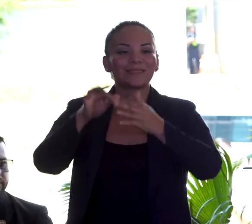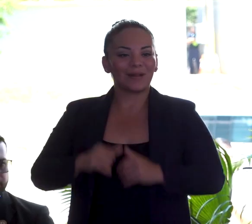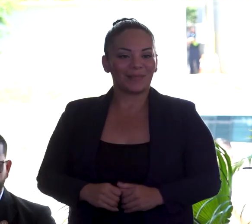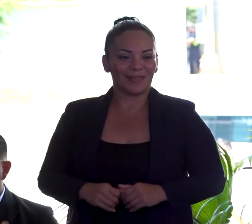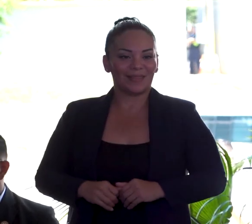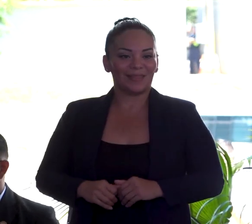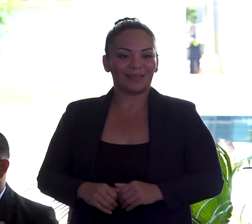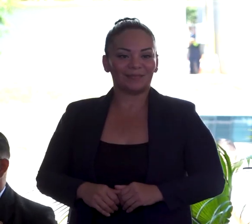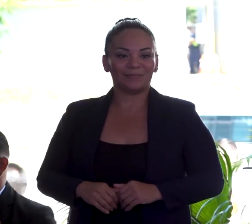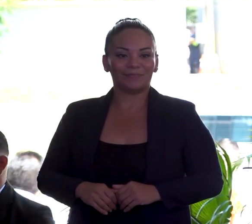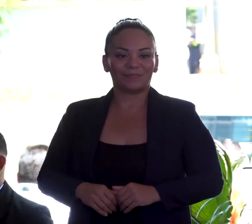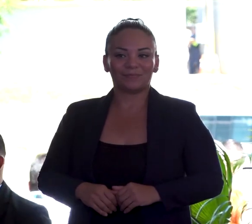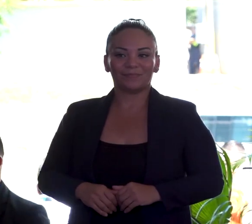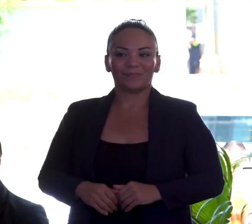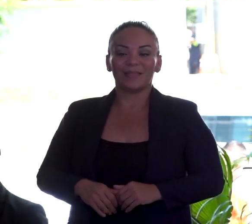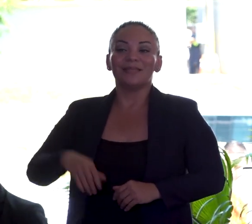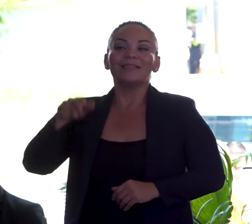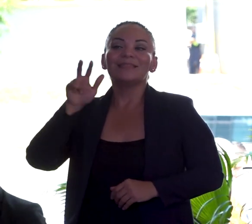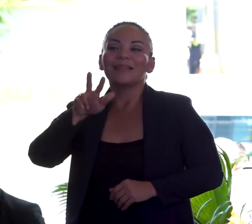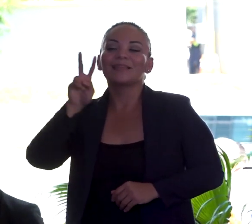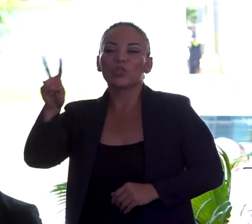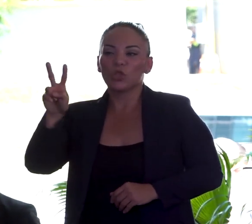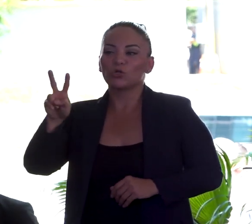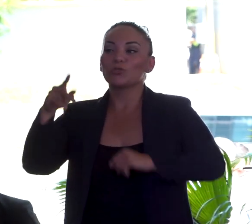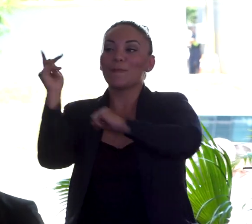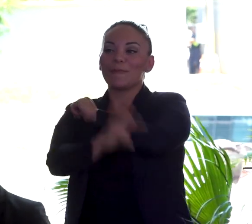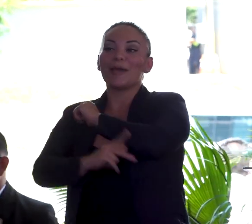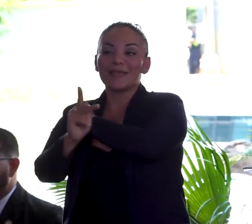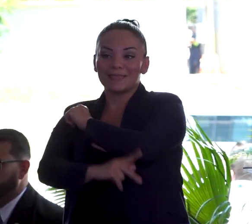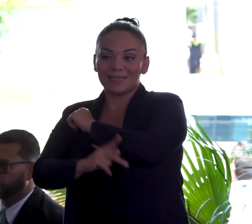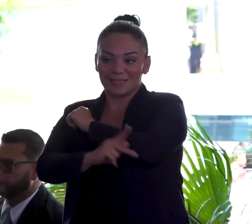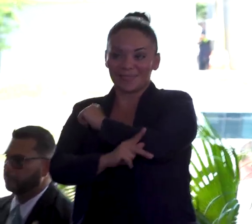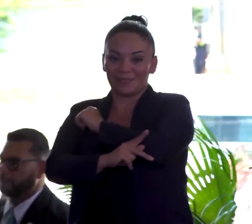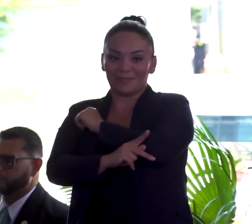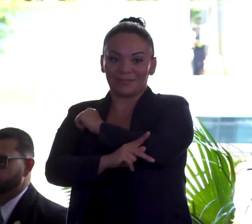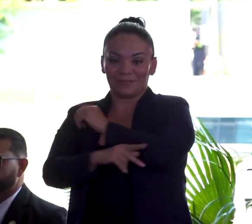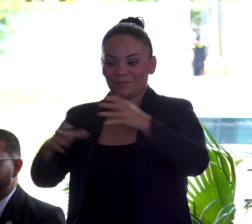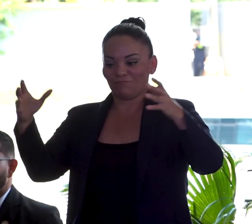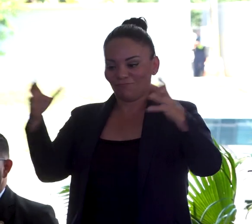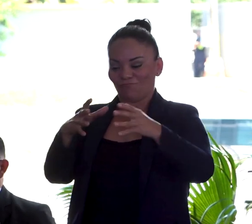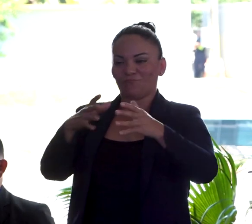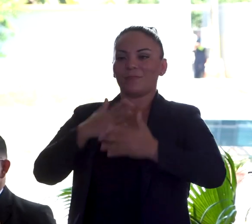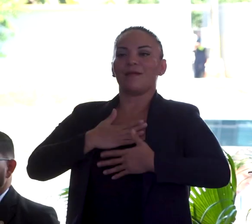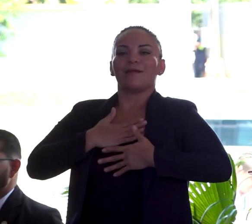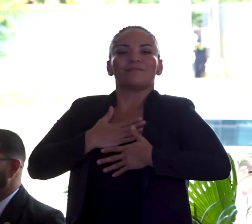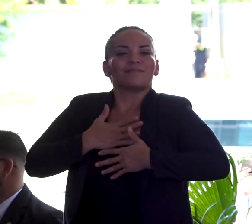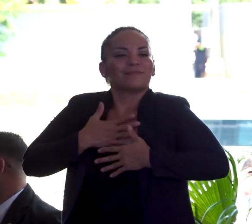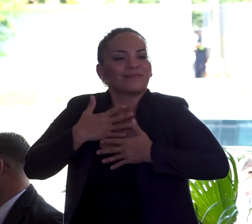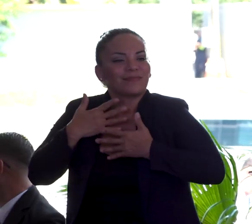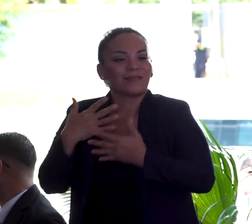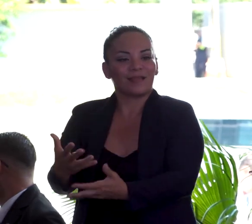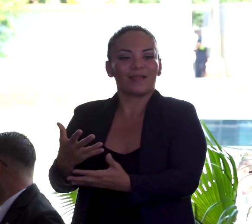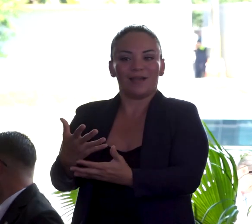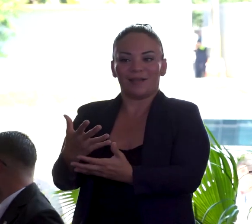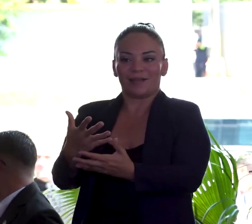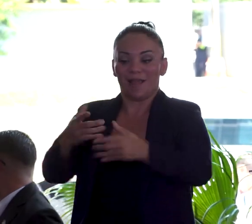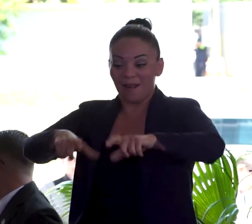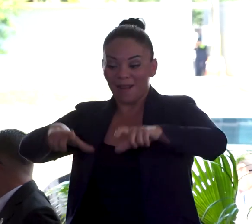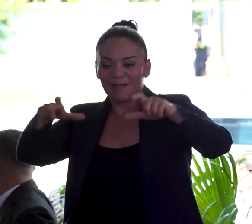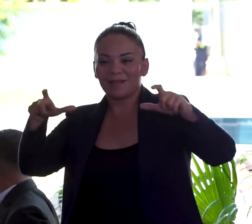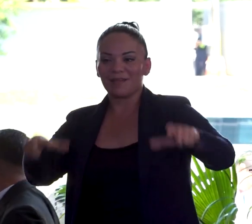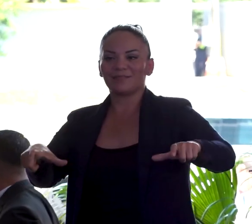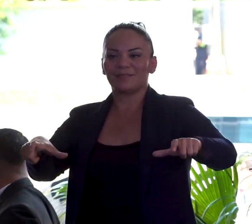pone a 32 naciones a entregar en la cancha